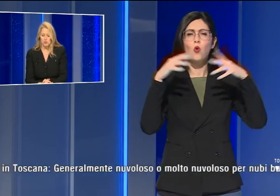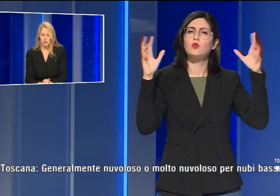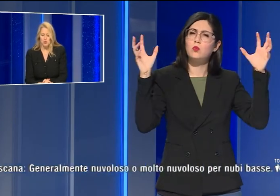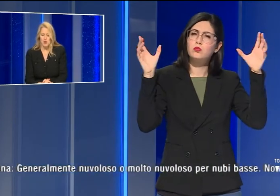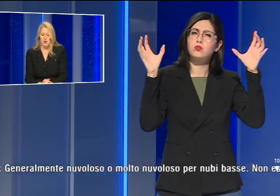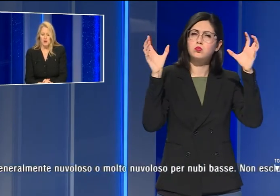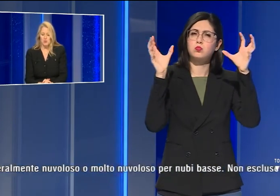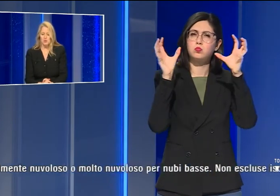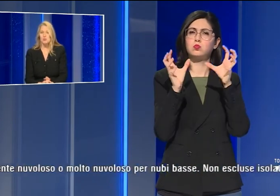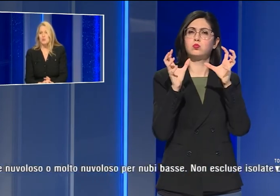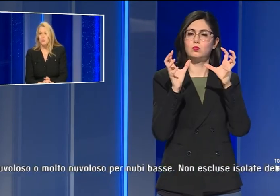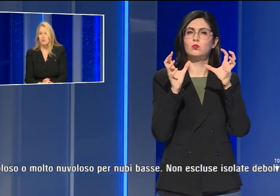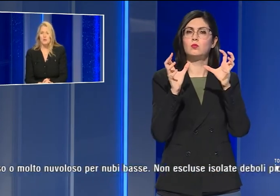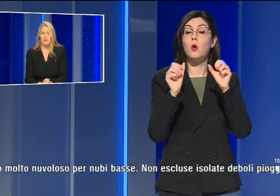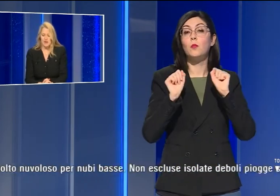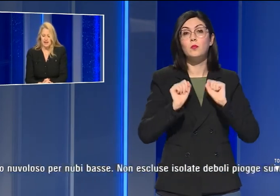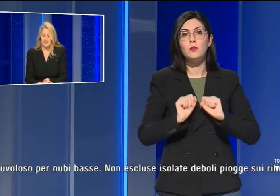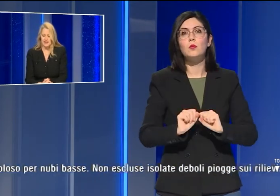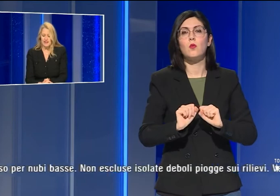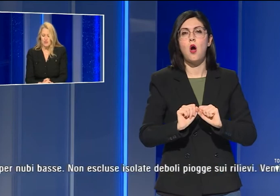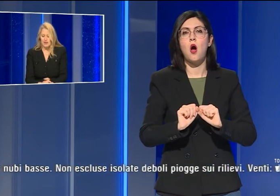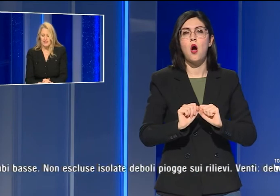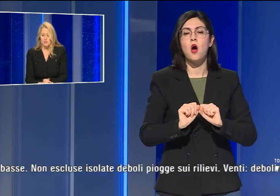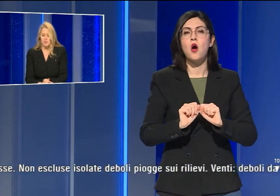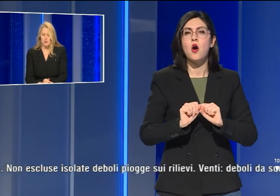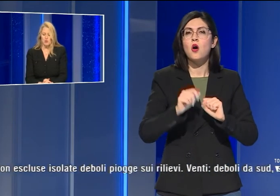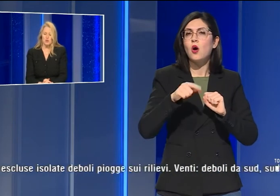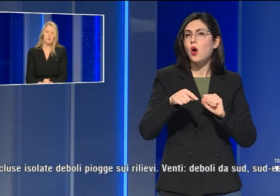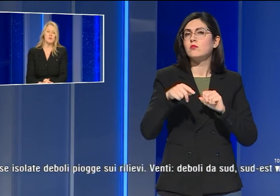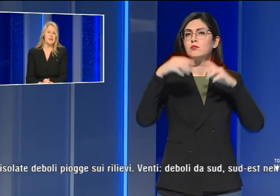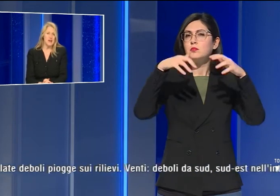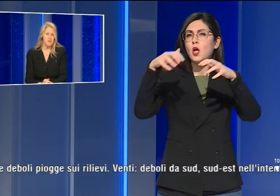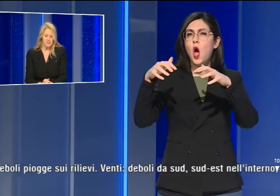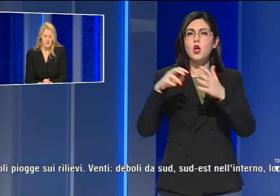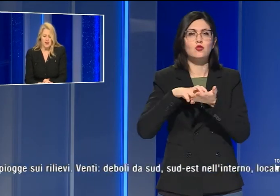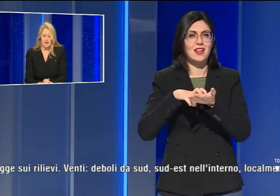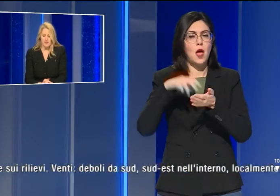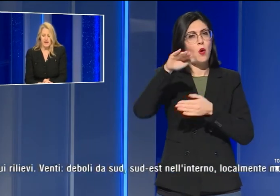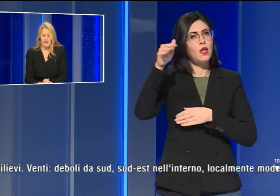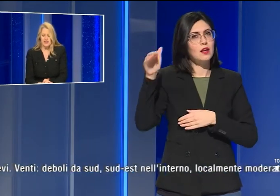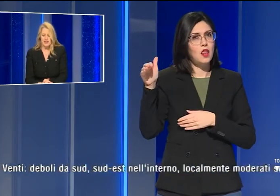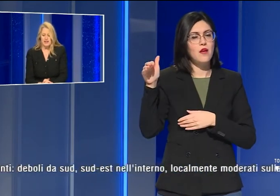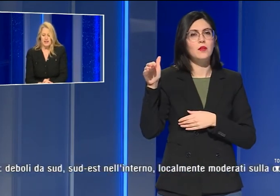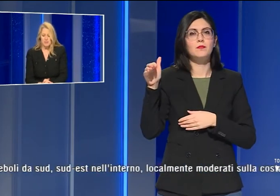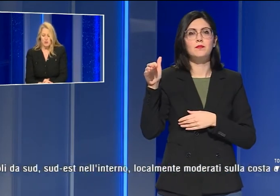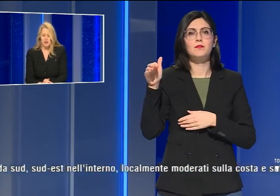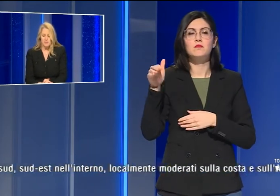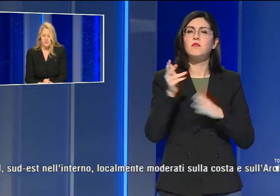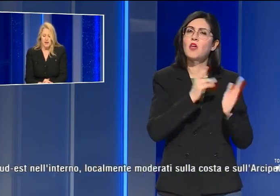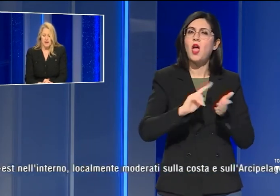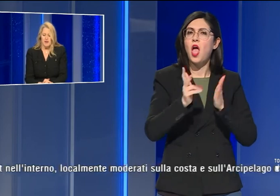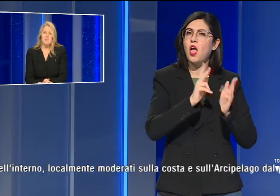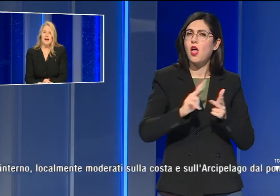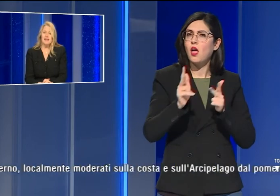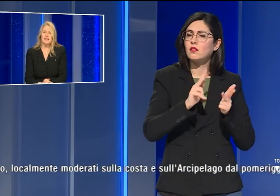nuvoloso, non sono escluse isolate e deboli piogge sui rilievi. I venti deboli,